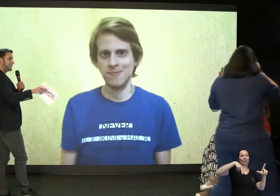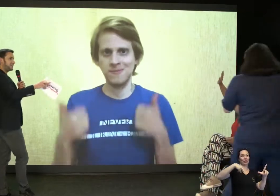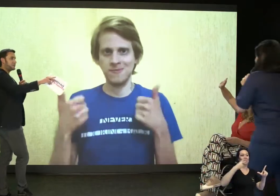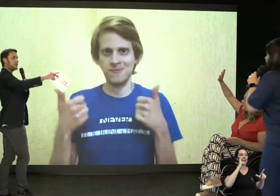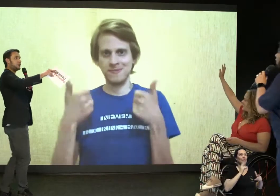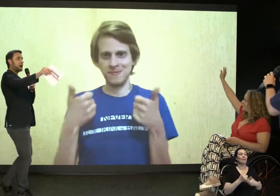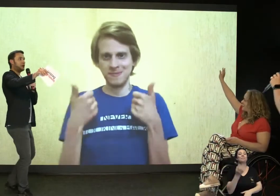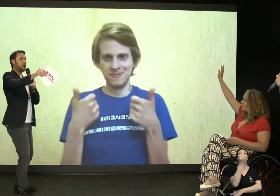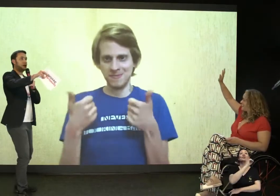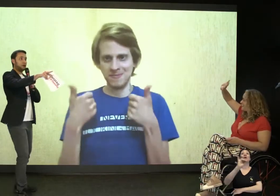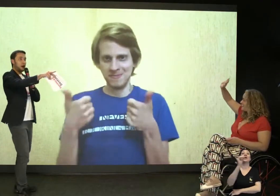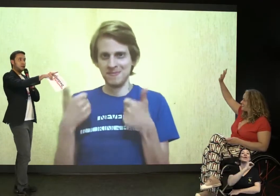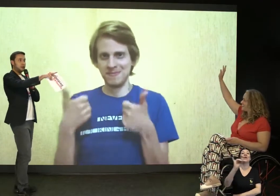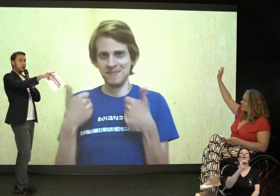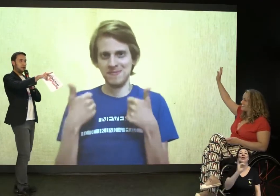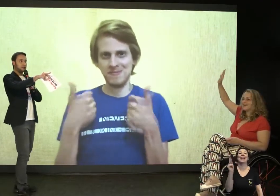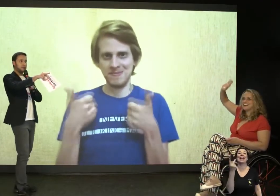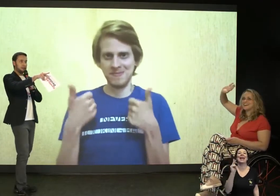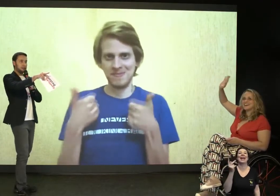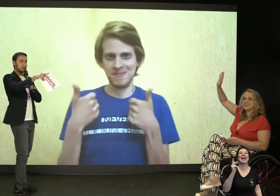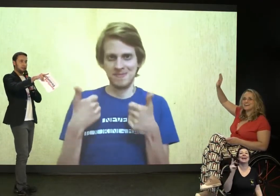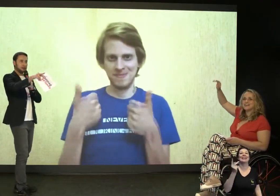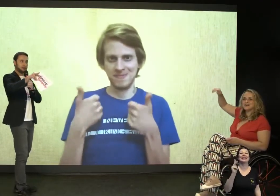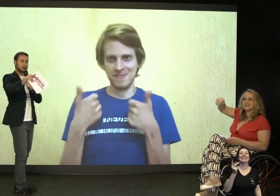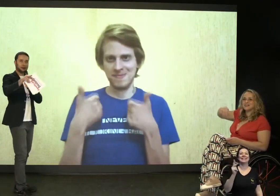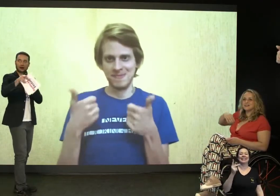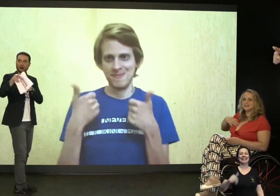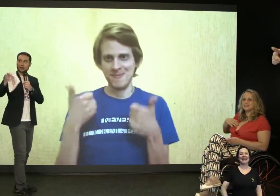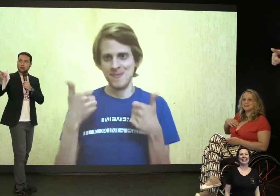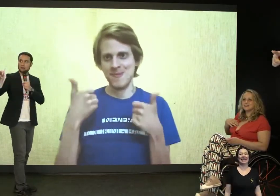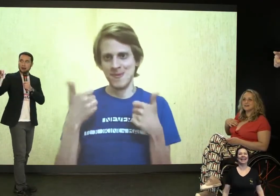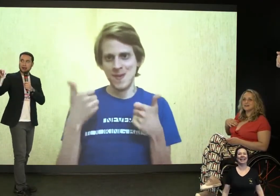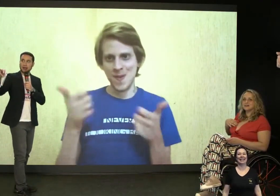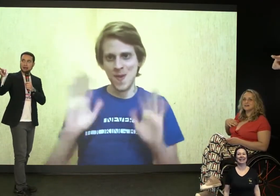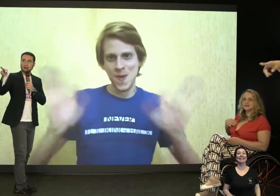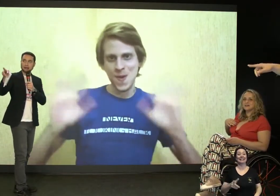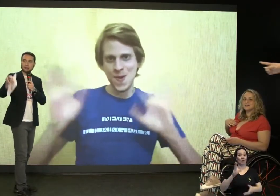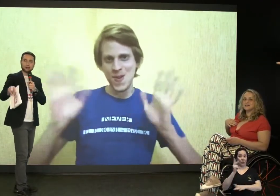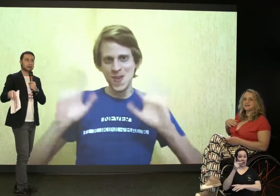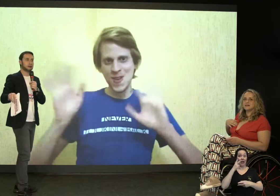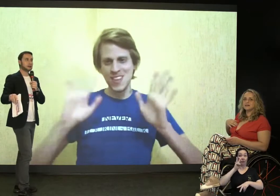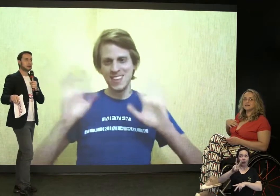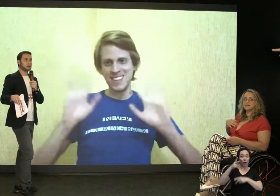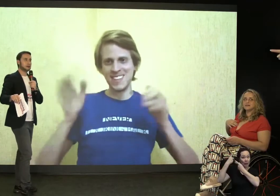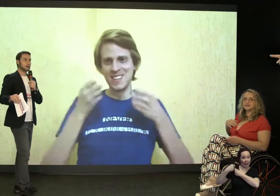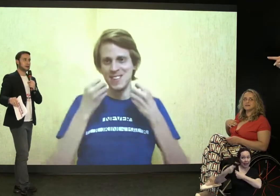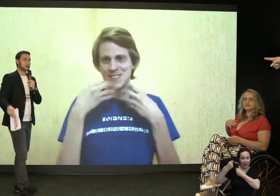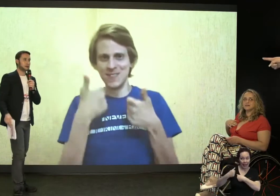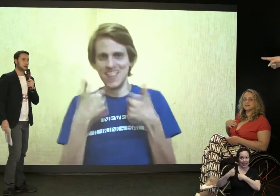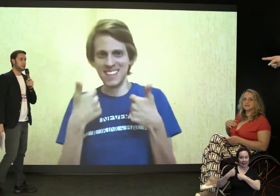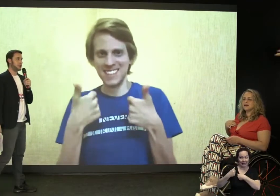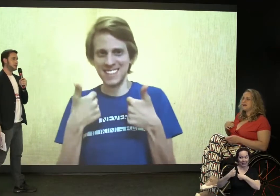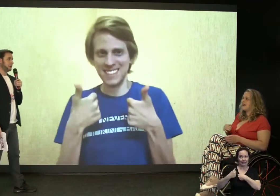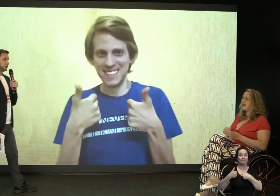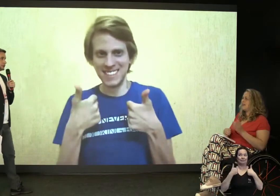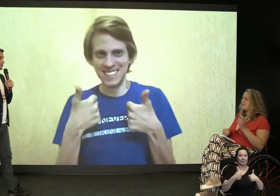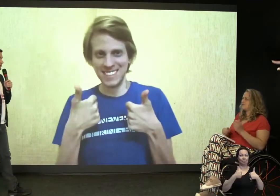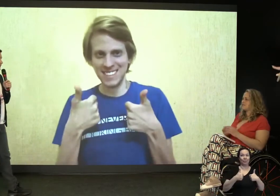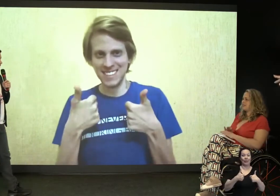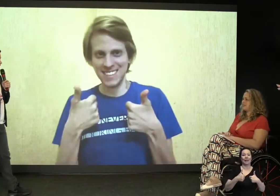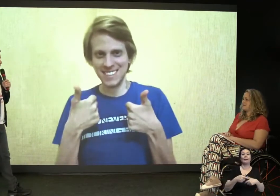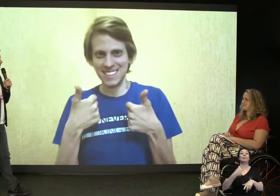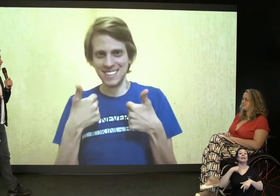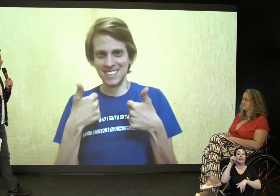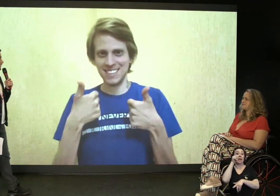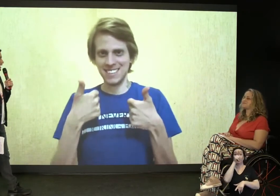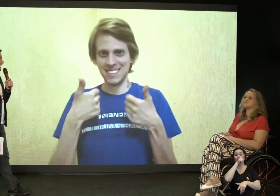Harry. O Harry tem que olhar para você. Não, ele vai olhar para a Kelly. Para a Kelly? E eu vou falar a ele. Perfeito. Ela é a